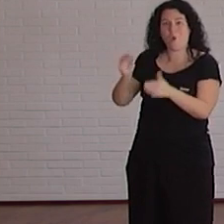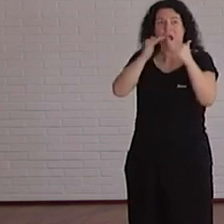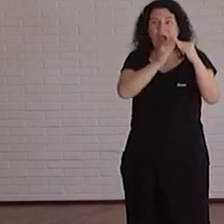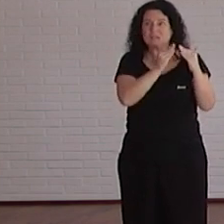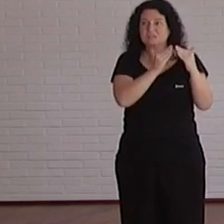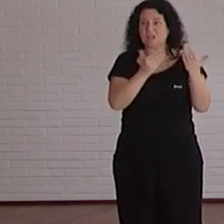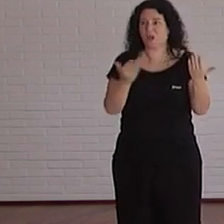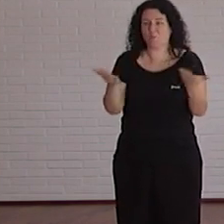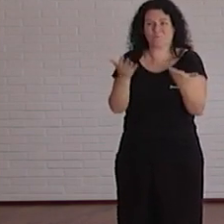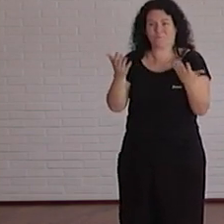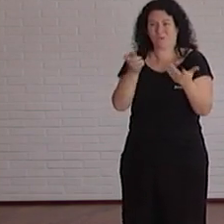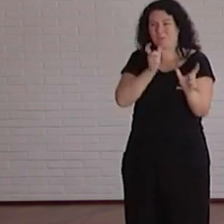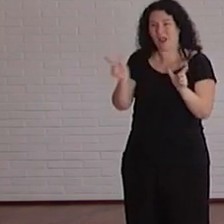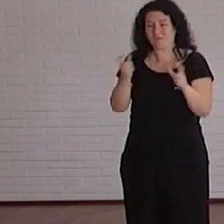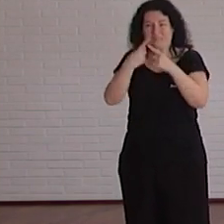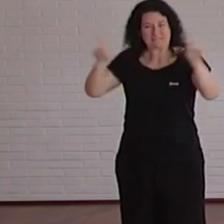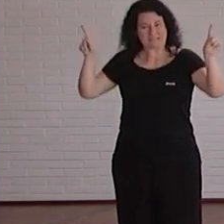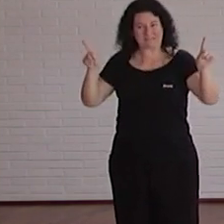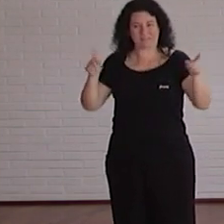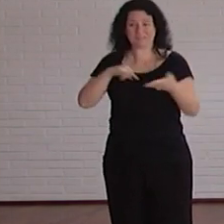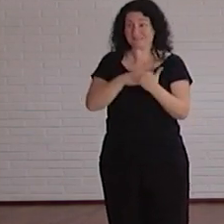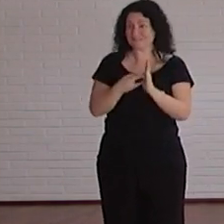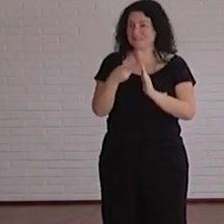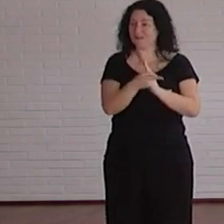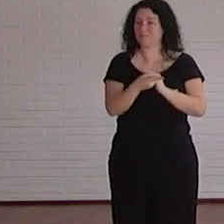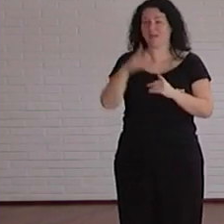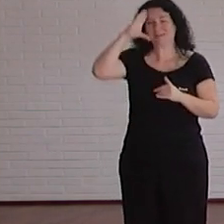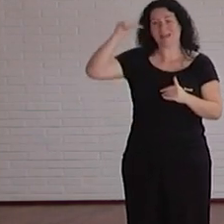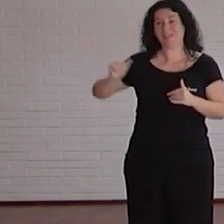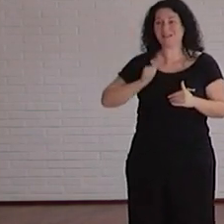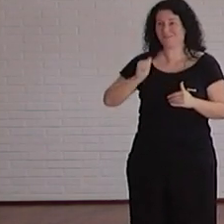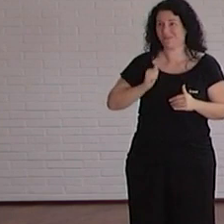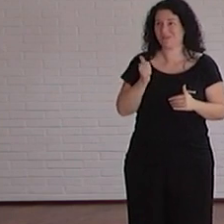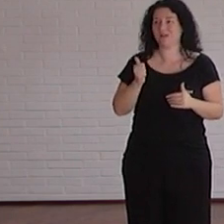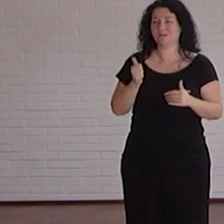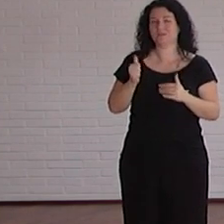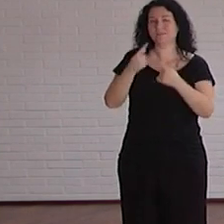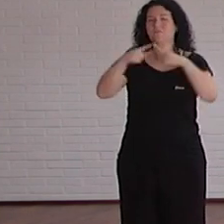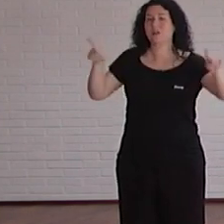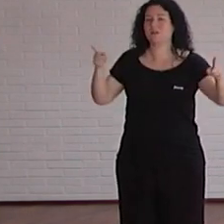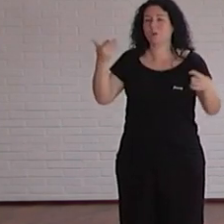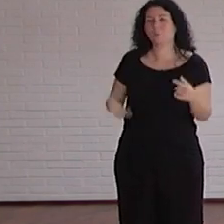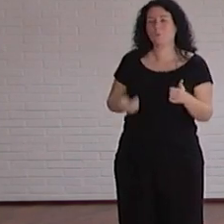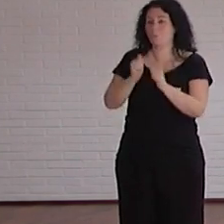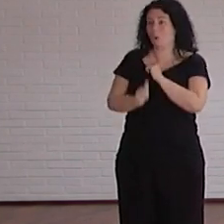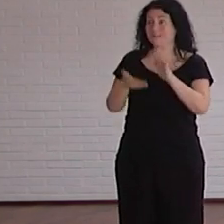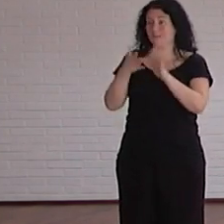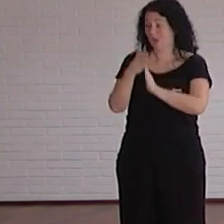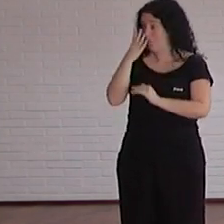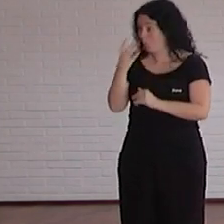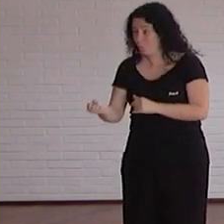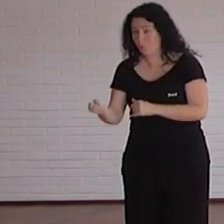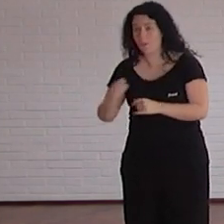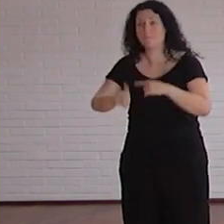etcétera la diferencia de estos sistemas de inteligencia artificial es que no solo se trata de reconocer sino